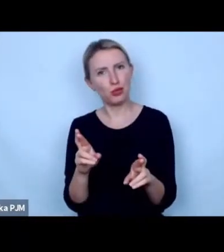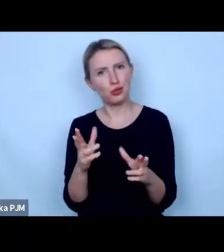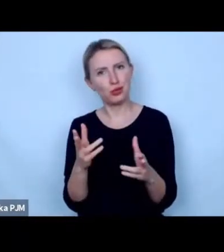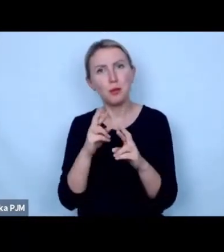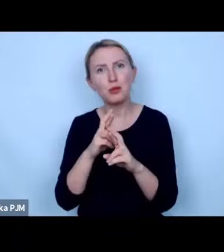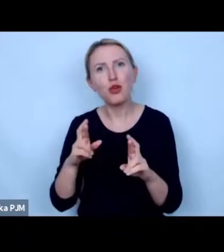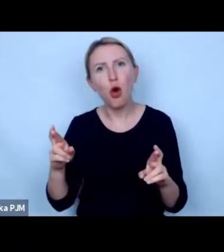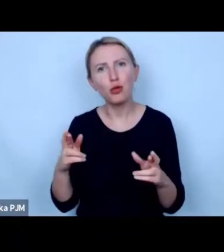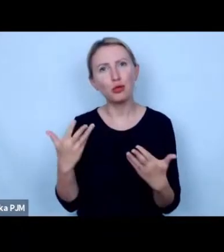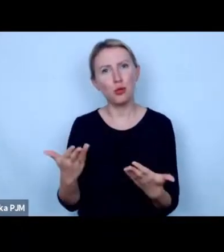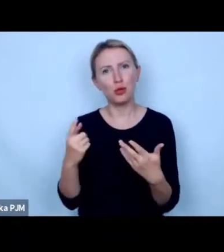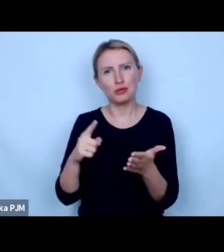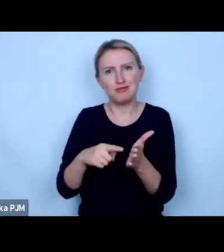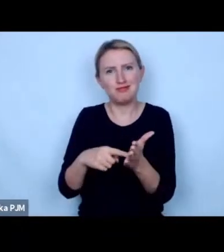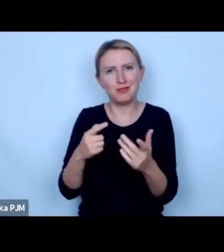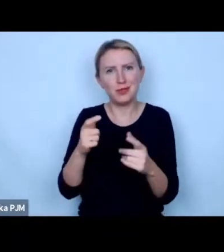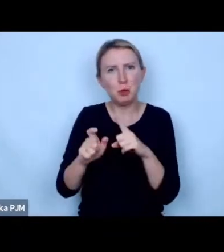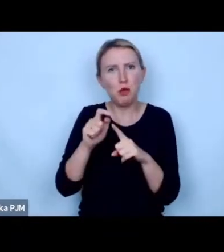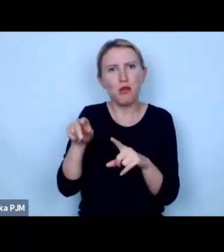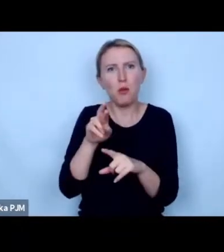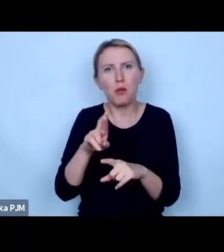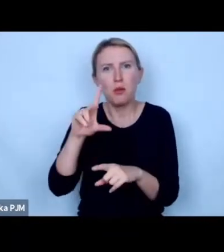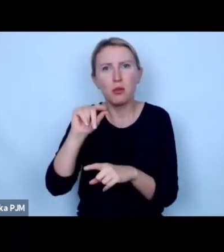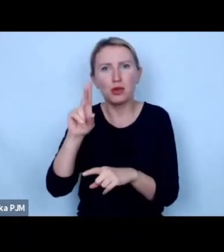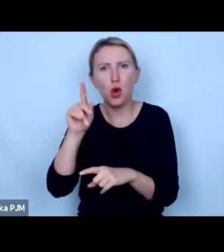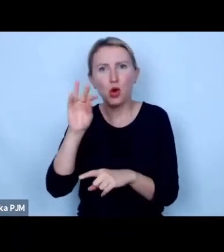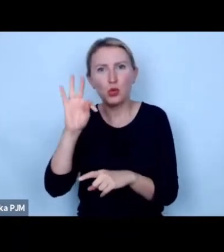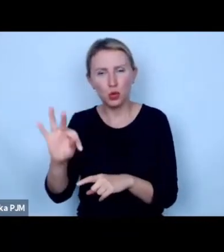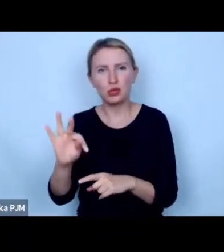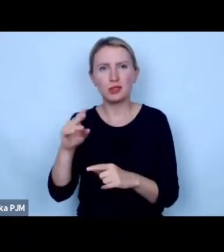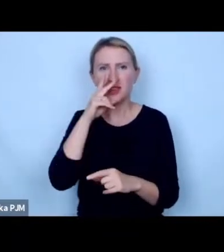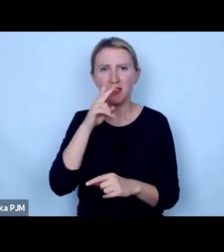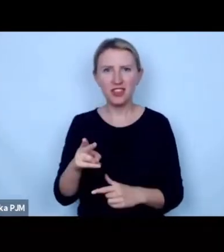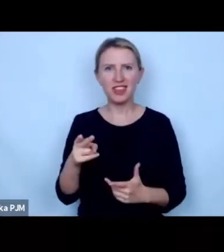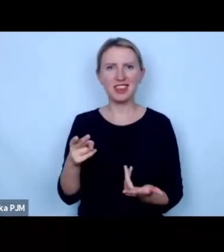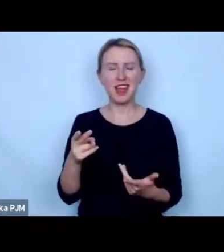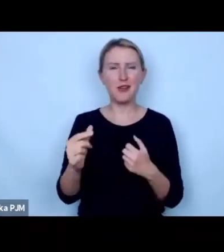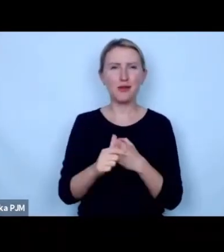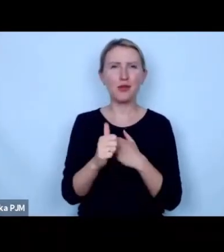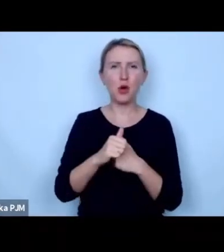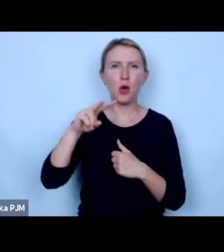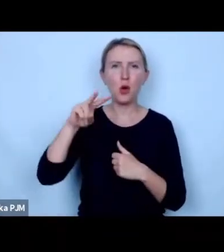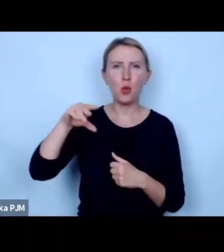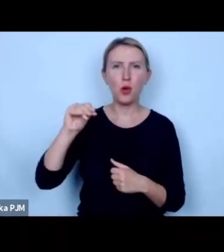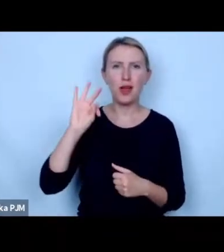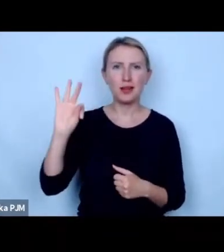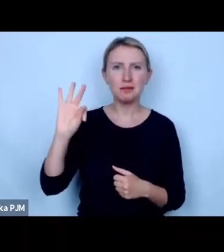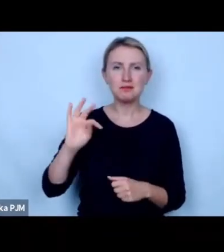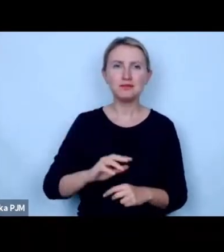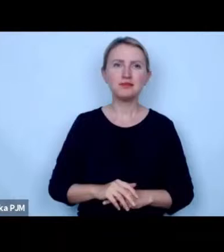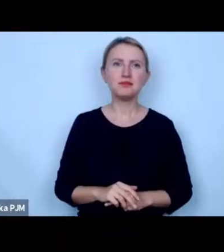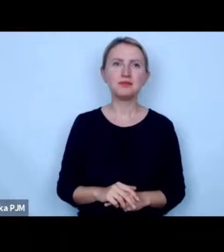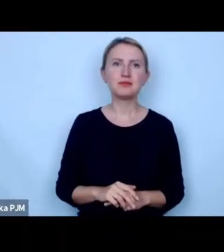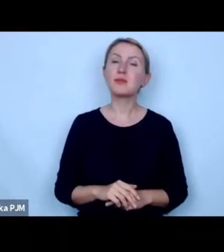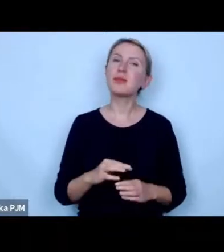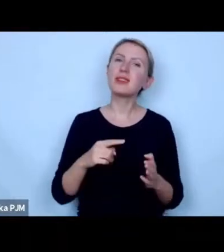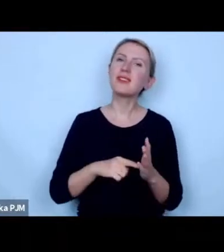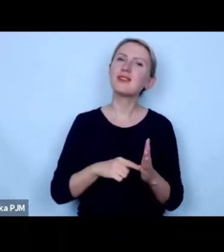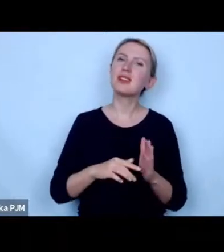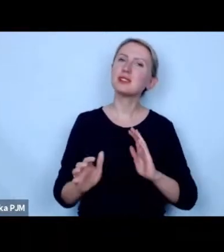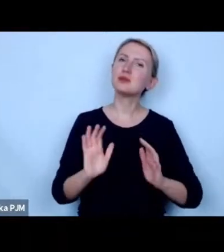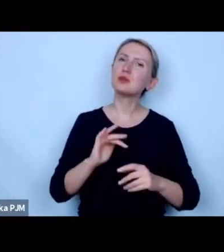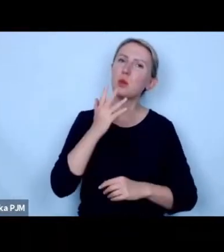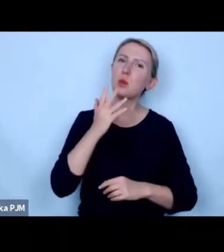produkt to słowo które przewija się w dokumentach unijnych w taki sposób się